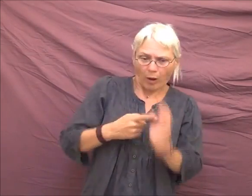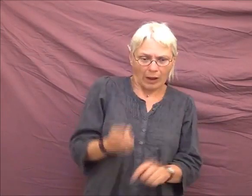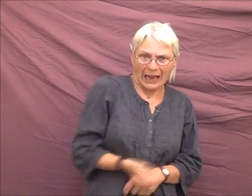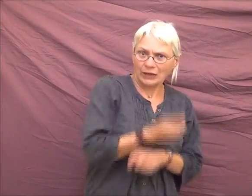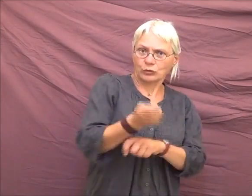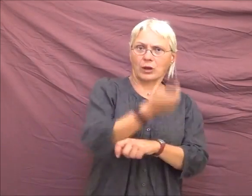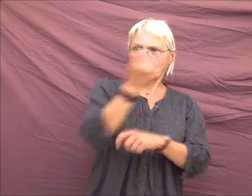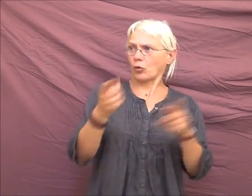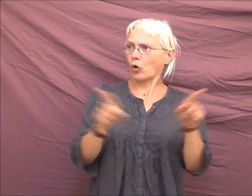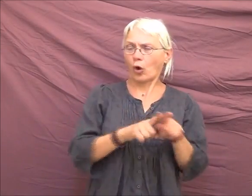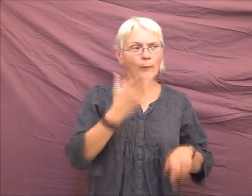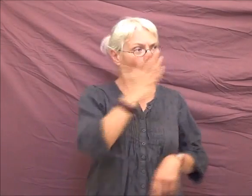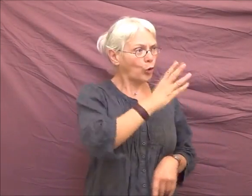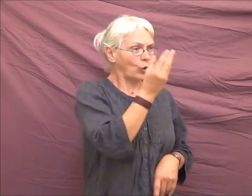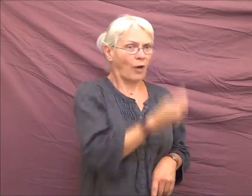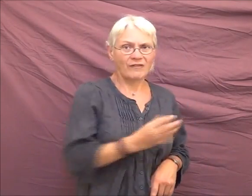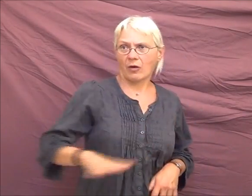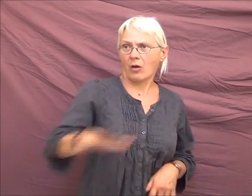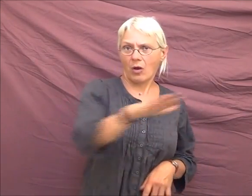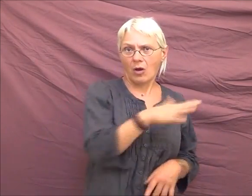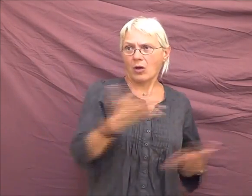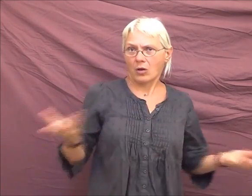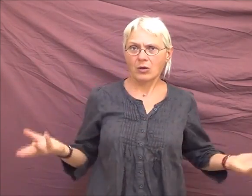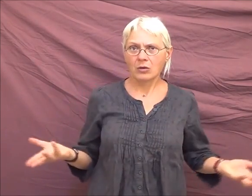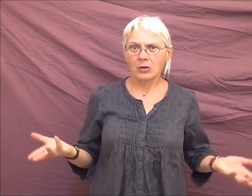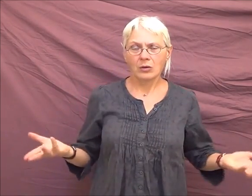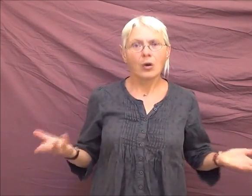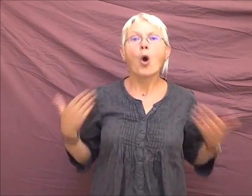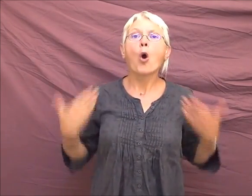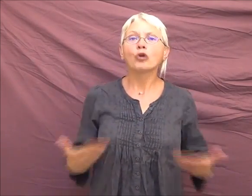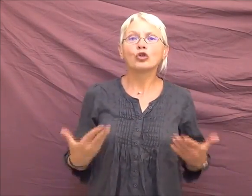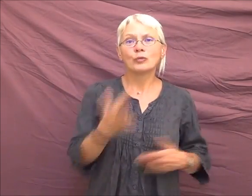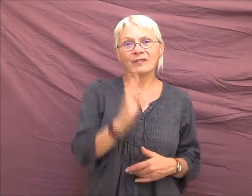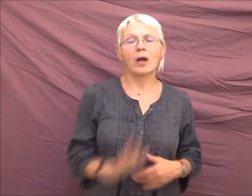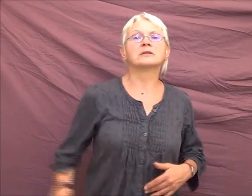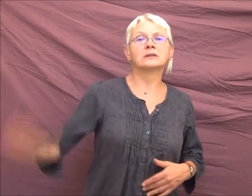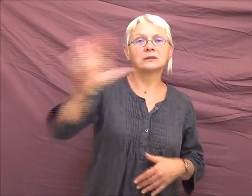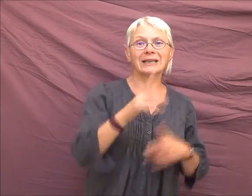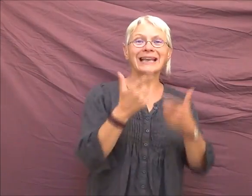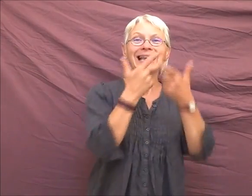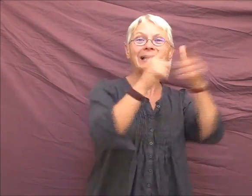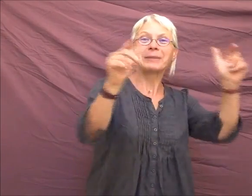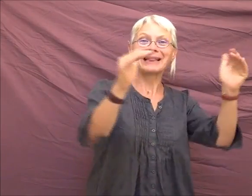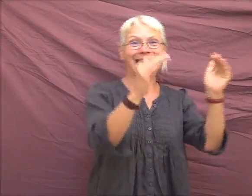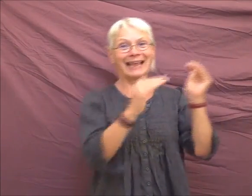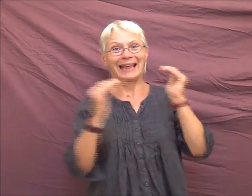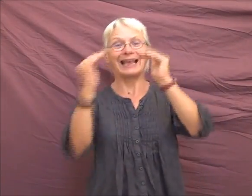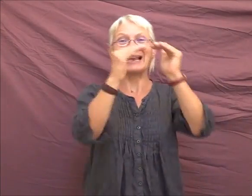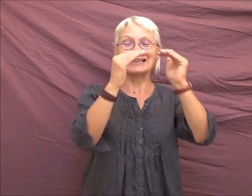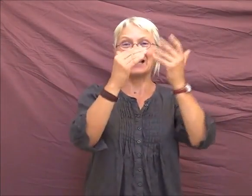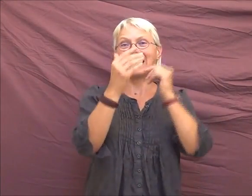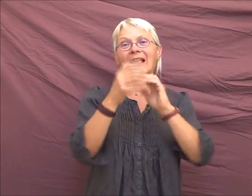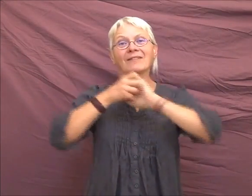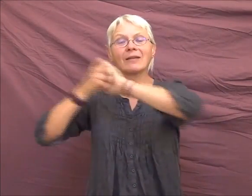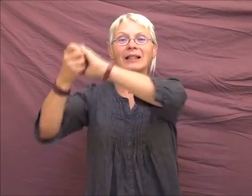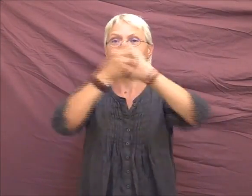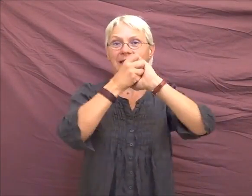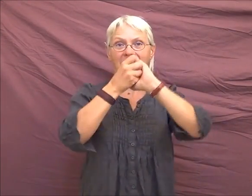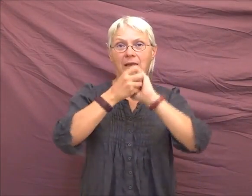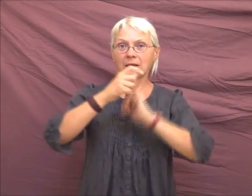'éducation comme n'importe quel autre enfant de France. Or, au jour d'aujourd'hui, en France, liberté, égalité, fraternité, c'est ni pour les enfants